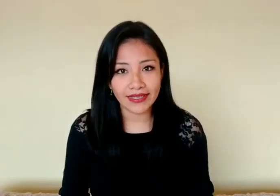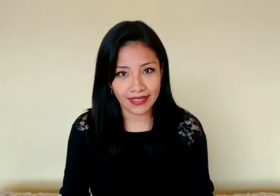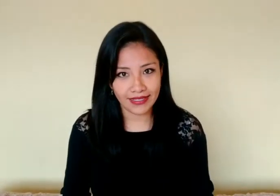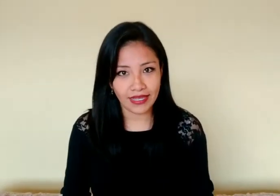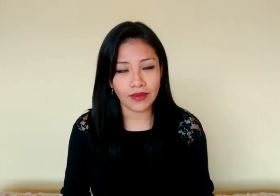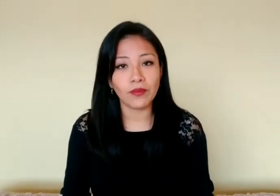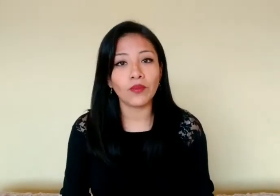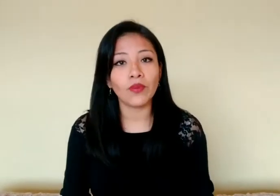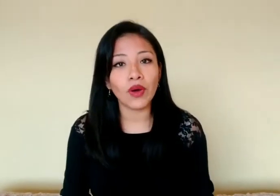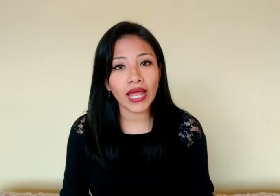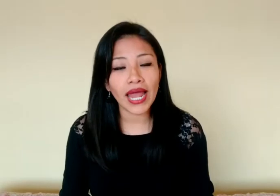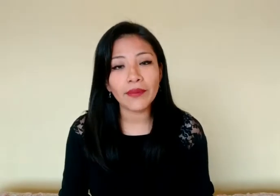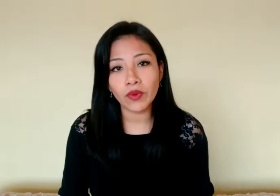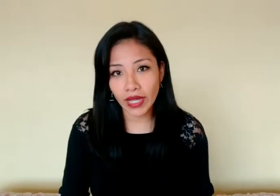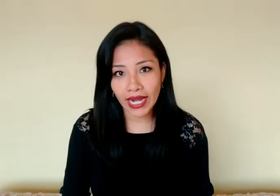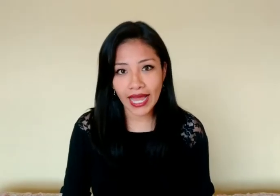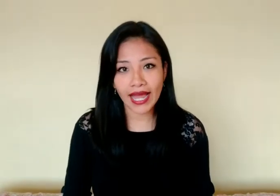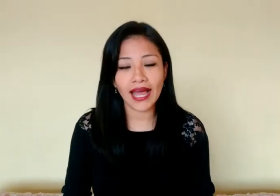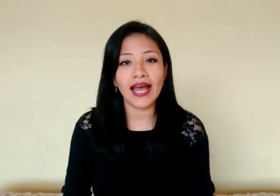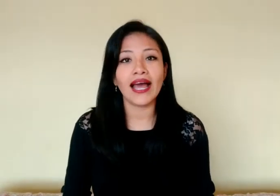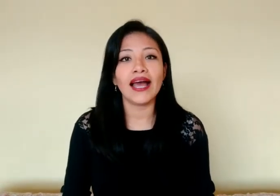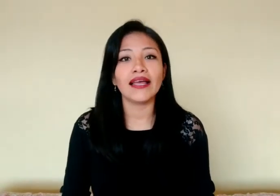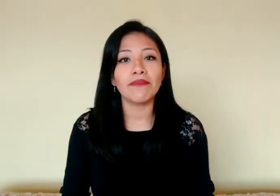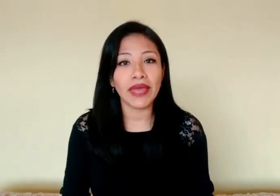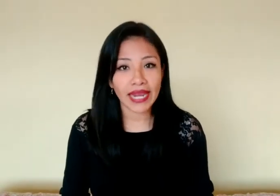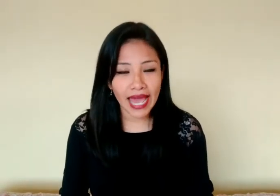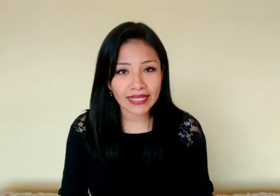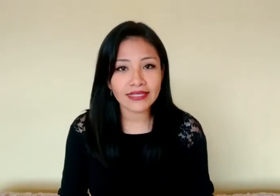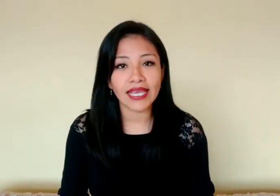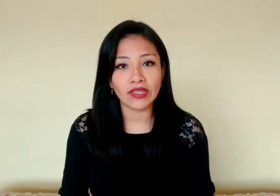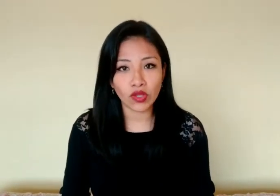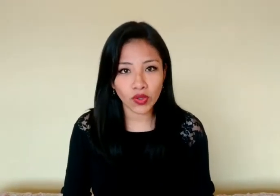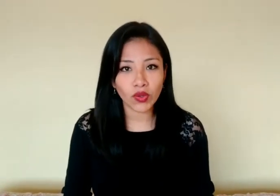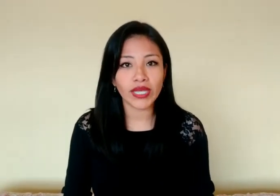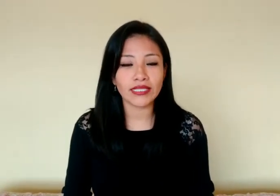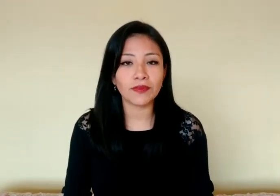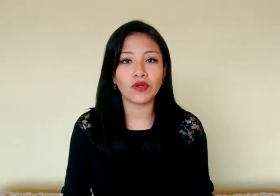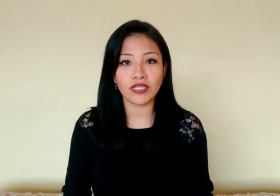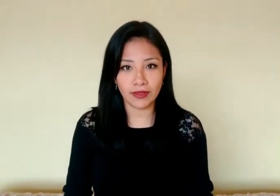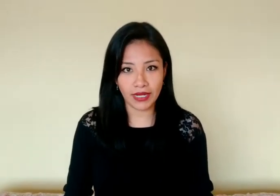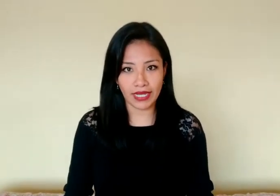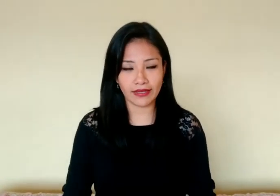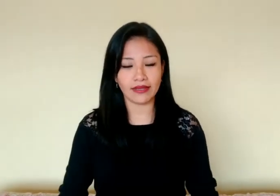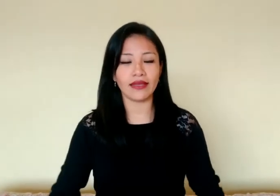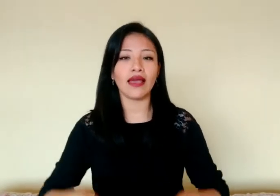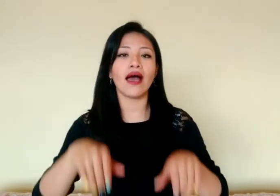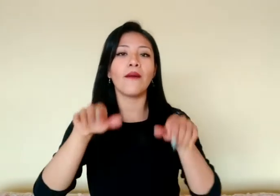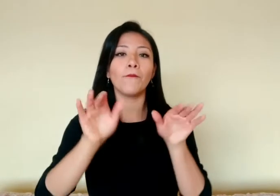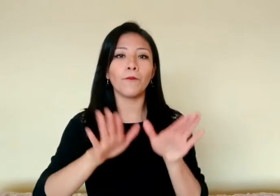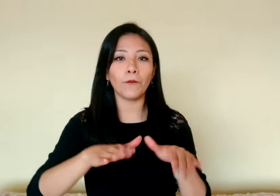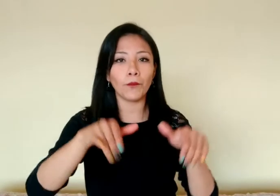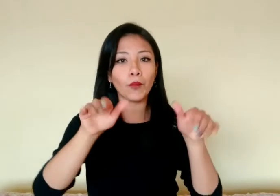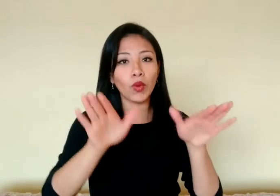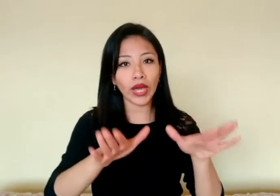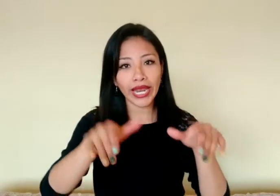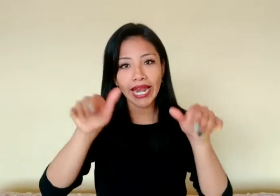dice, vuela, vuela, verás que todo es posible. Vuela,